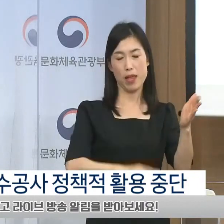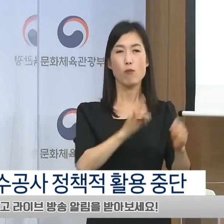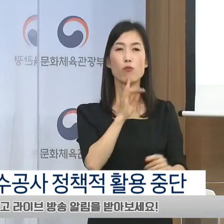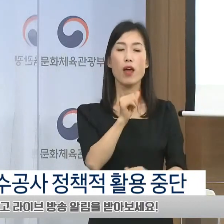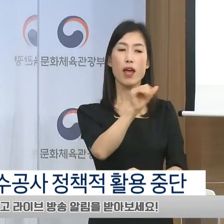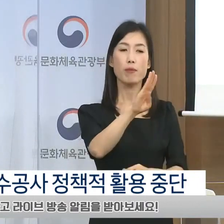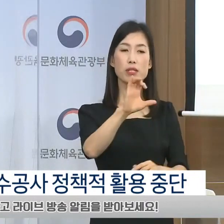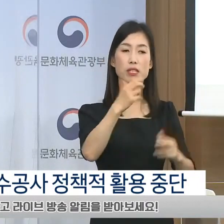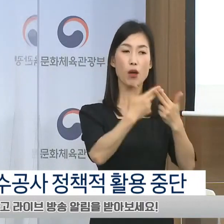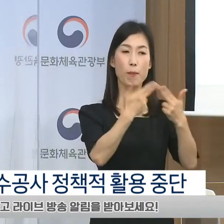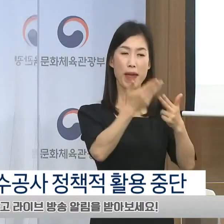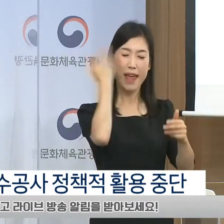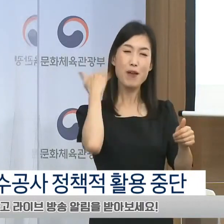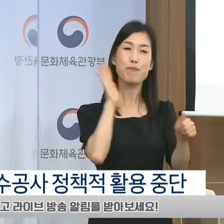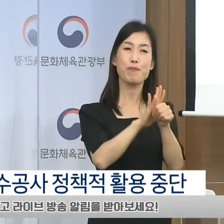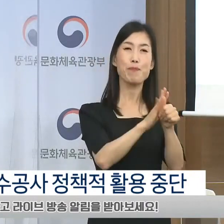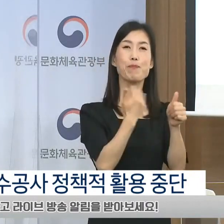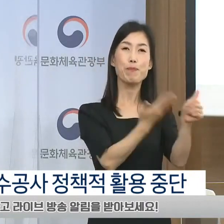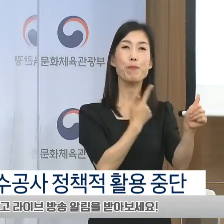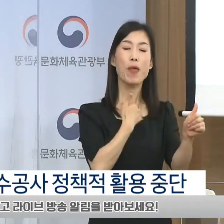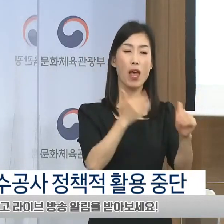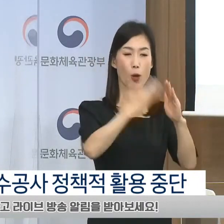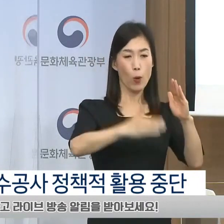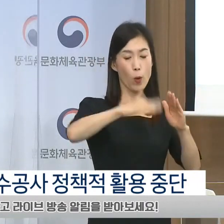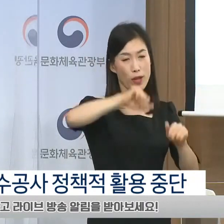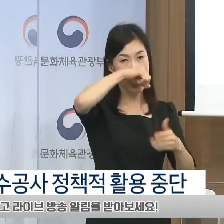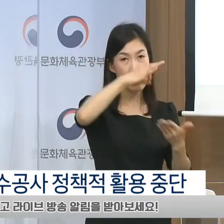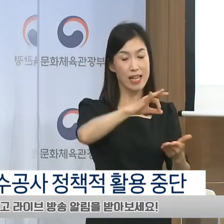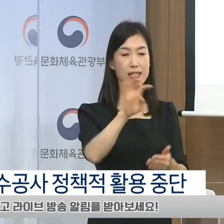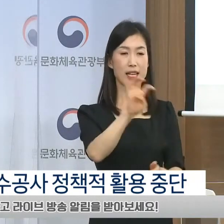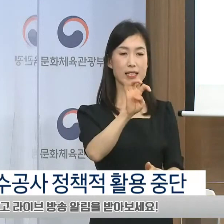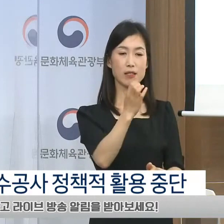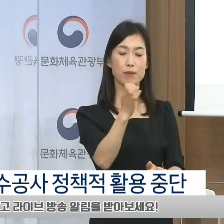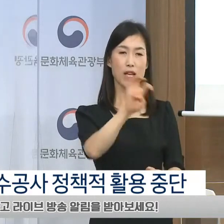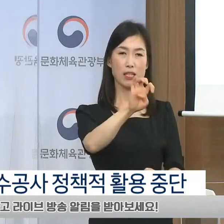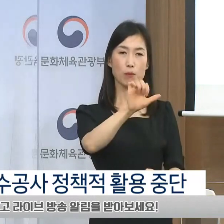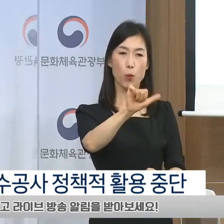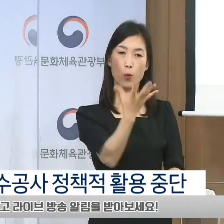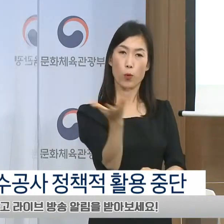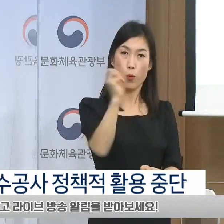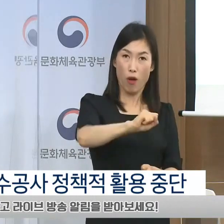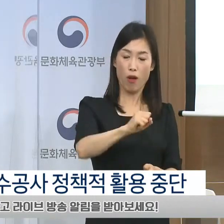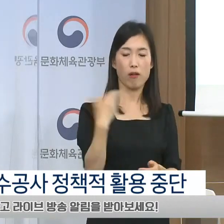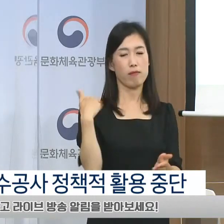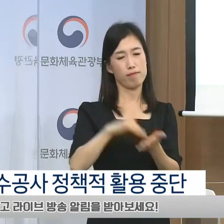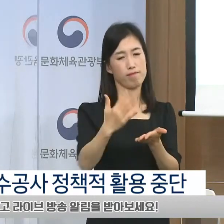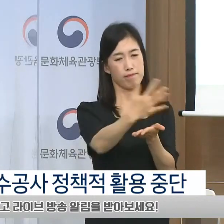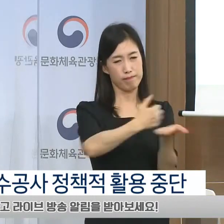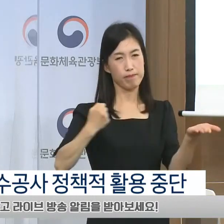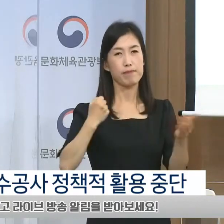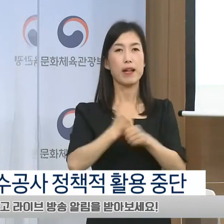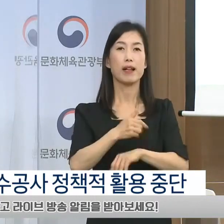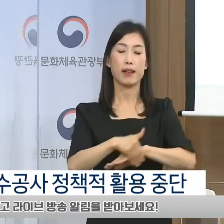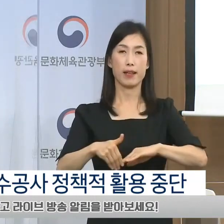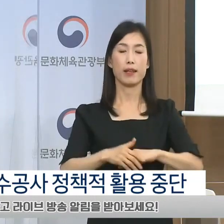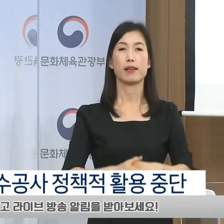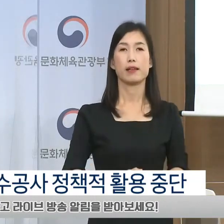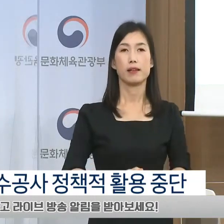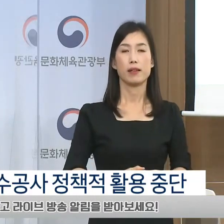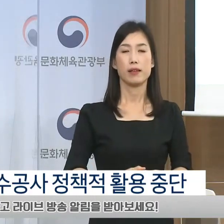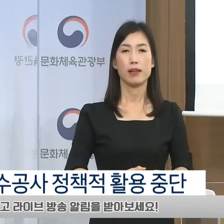ABC협회에 지원되었던 공적 자금 45억 원의 회수 조치도 추진할 계획입니다.